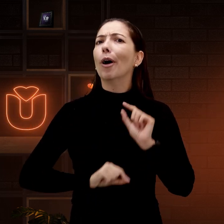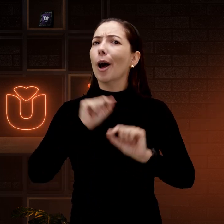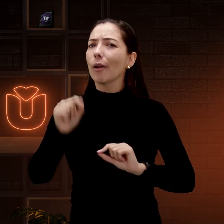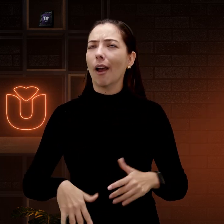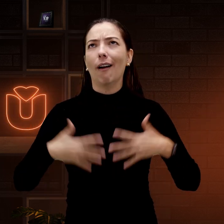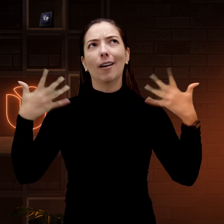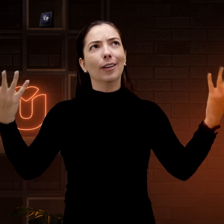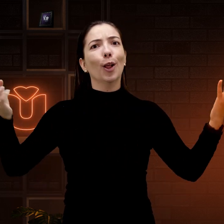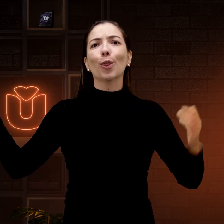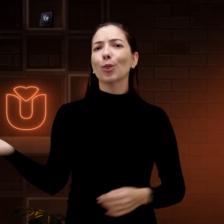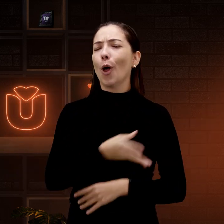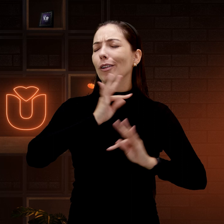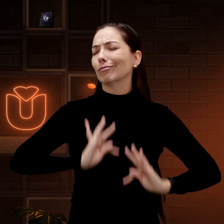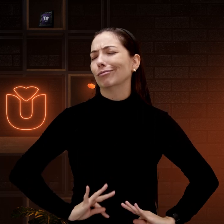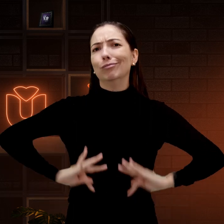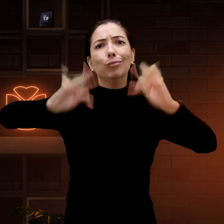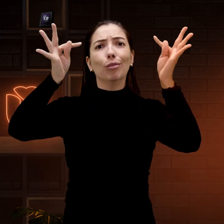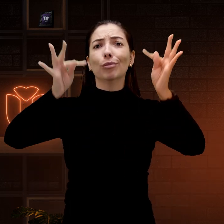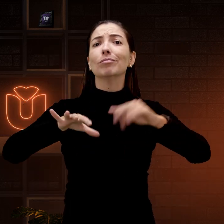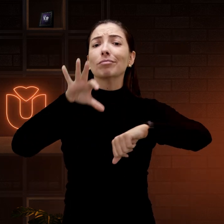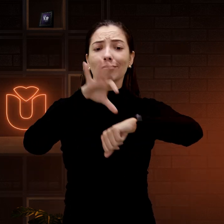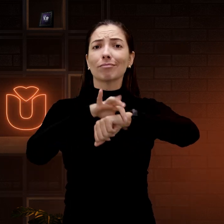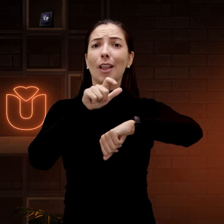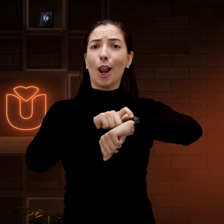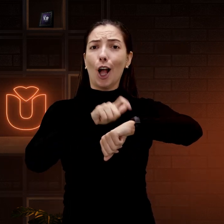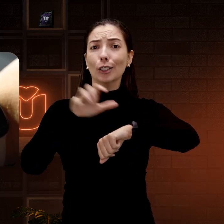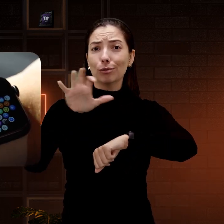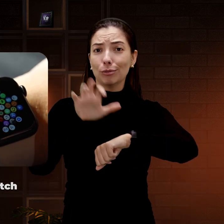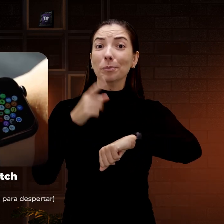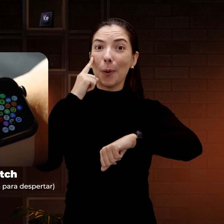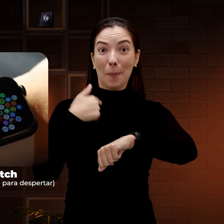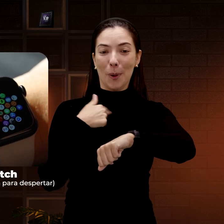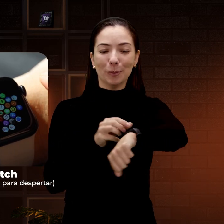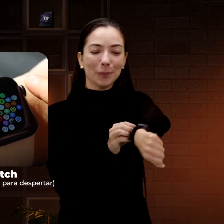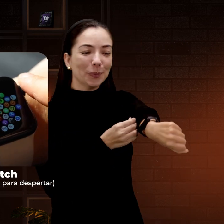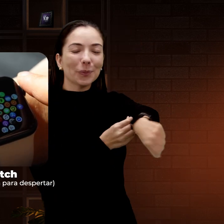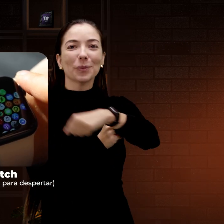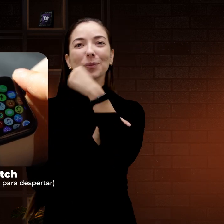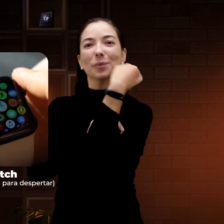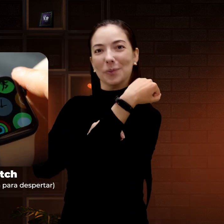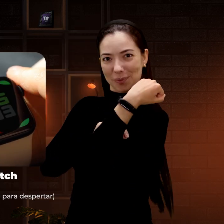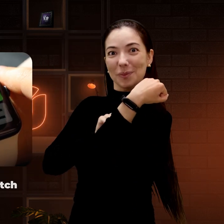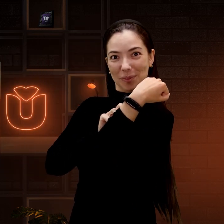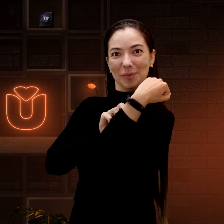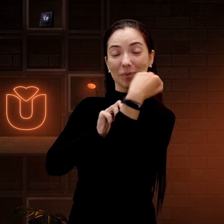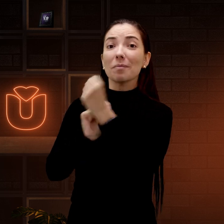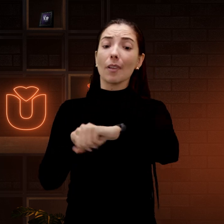Mas temos inovações ainda melhores. O relógio vibratório, como o meu, por exemplo, é o que eu uso.